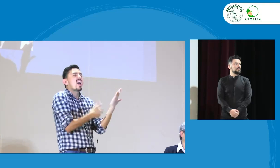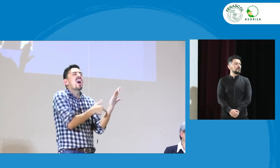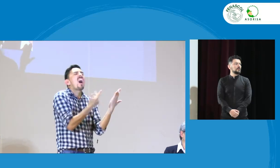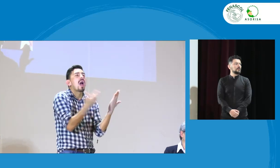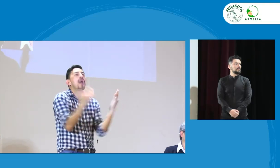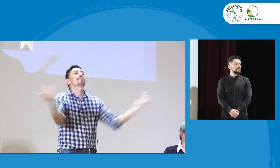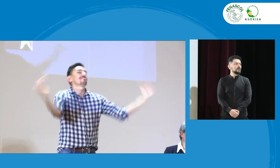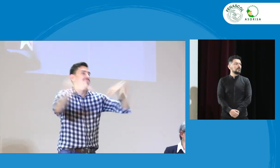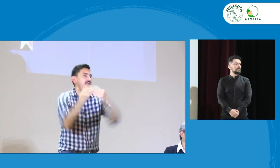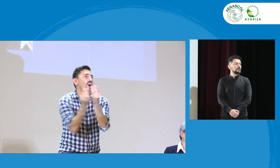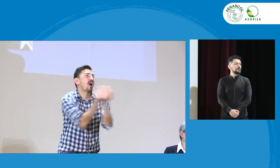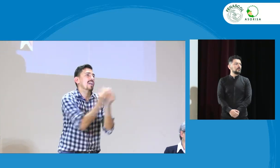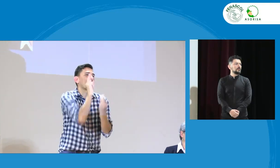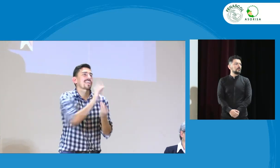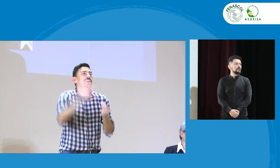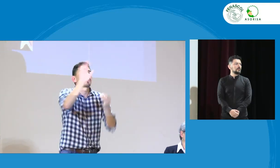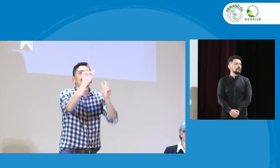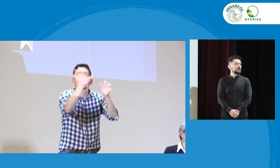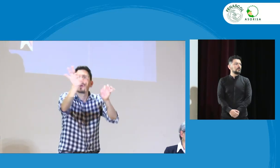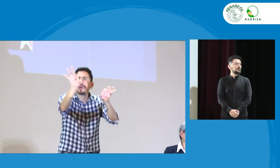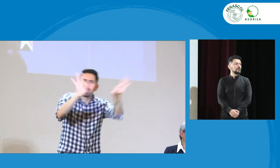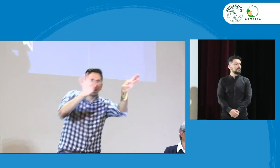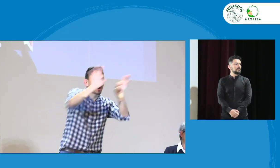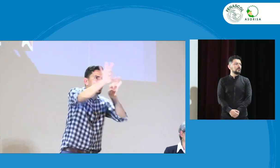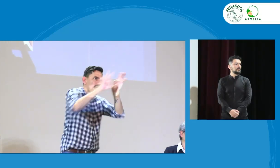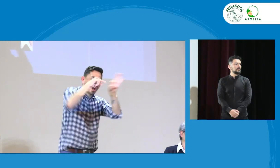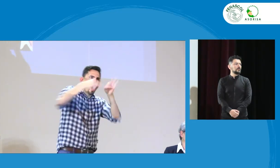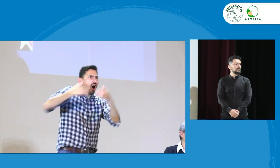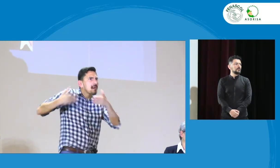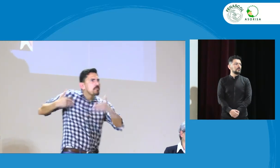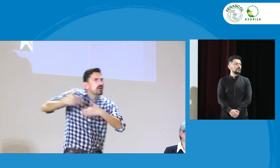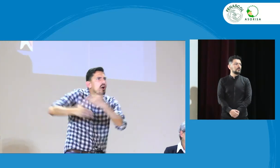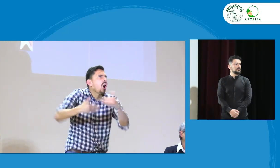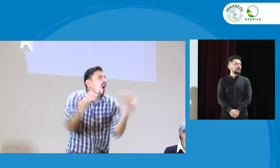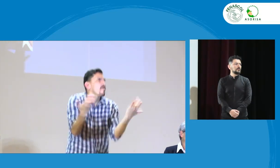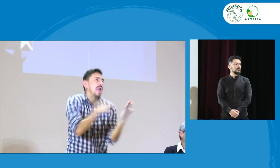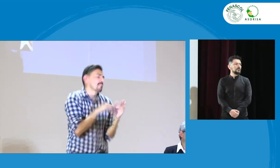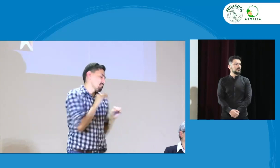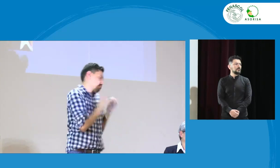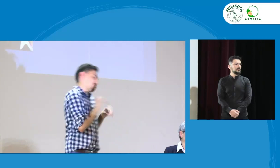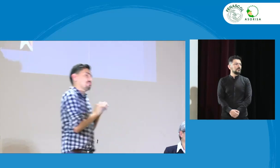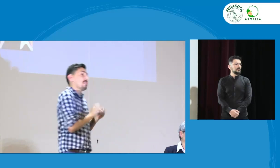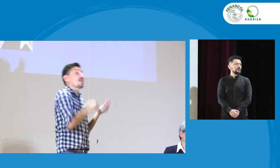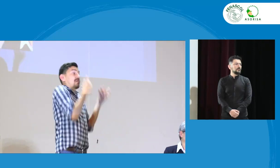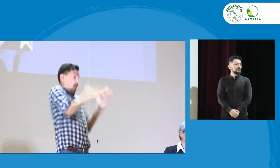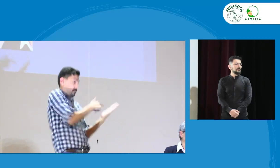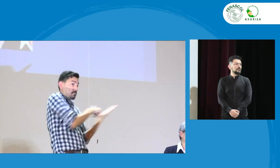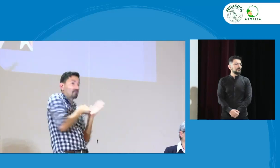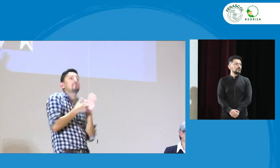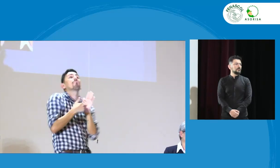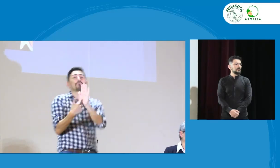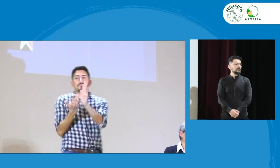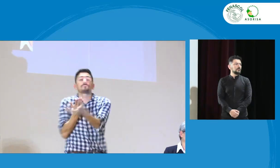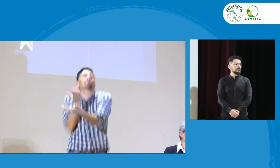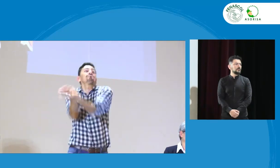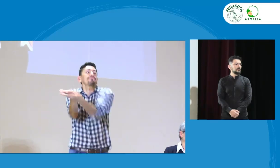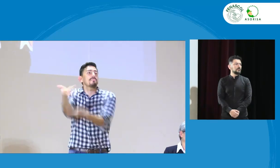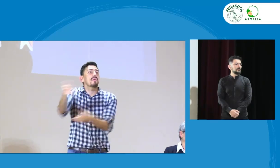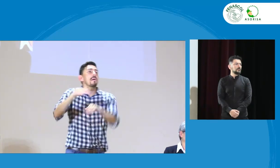documento, una propuesta, obviamente con colaboración de las diferentes entidades y se hace un proceso para